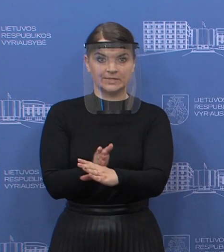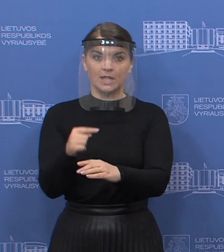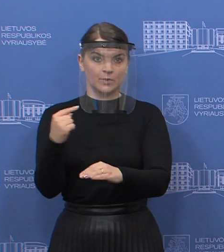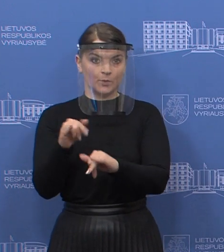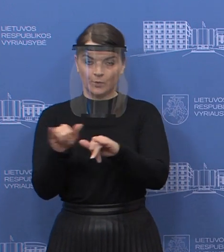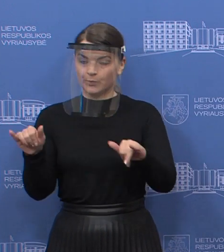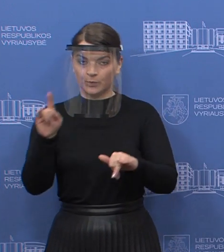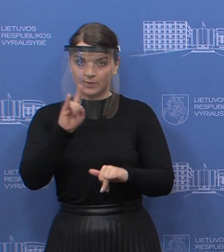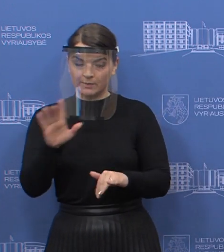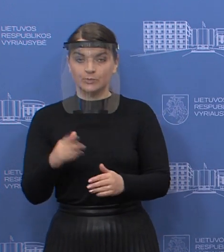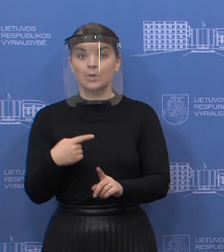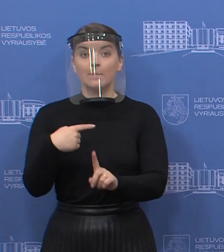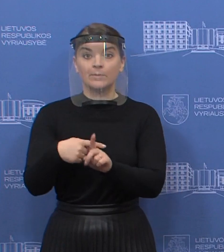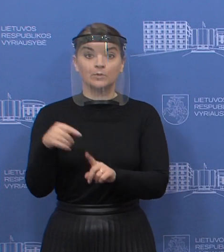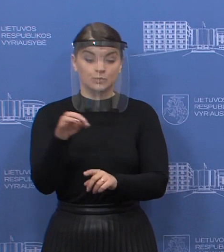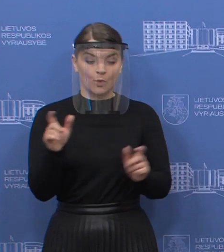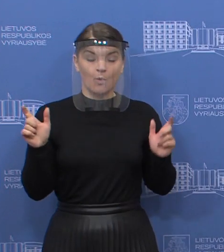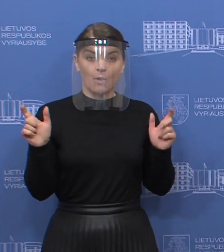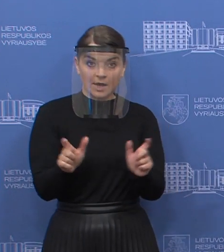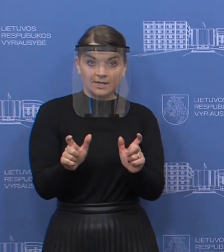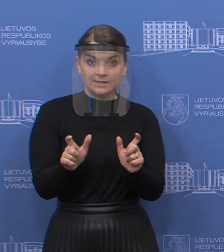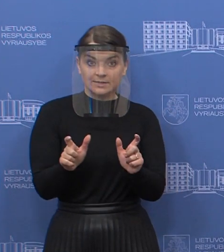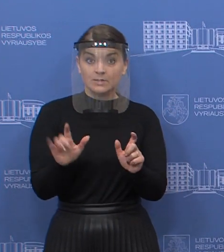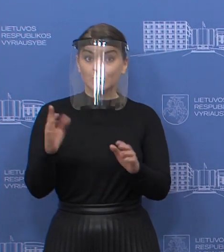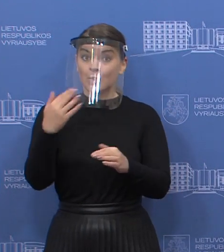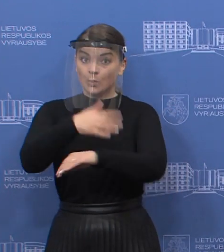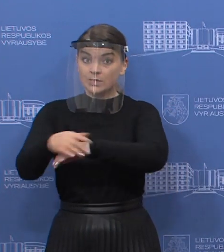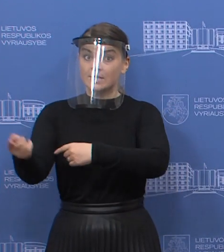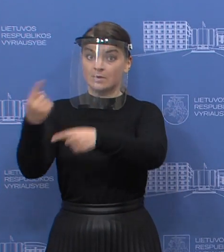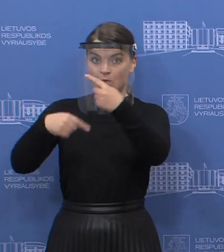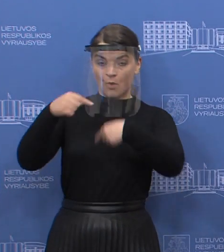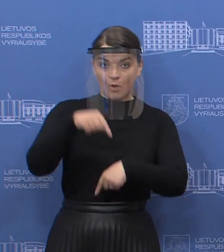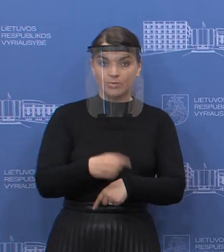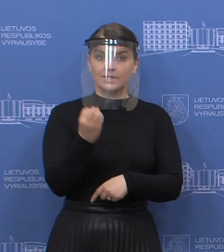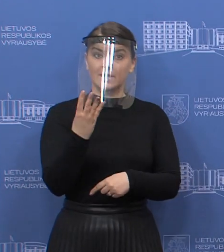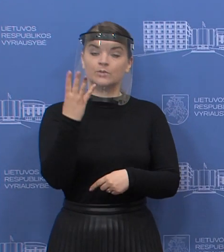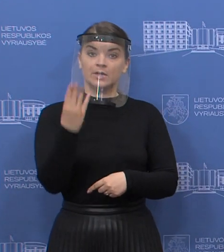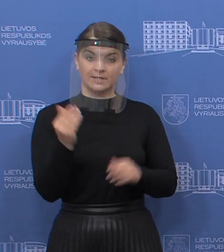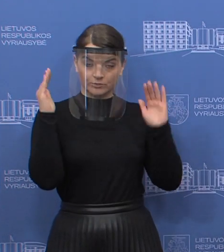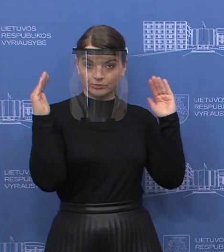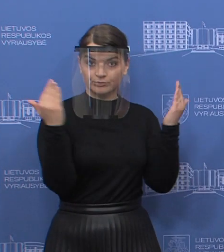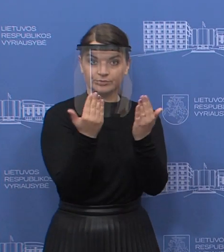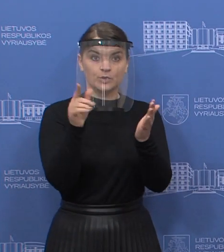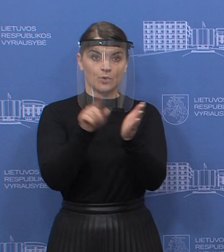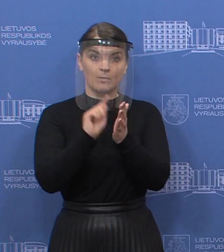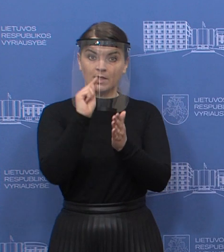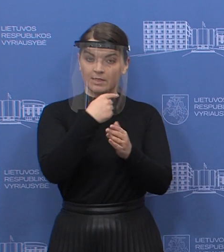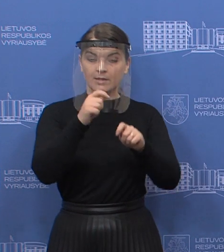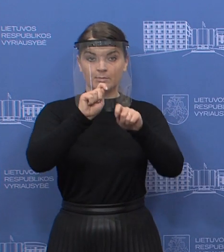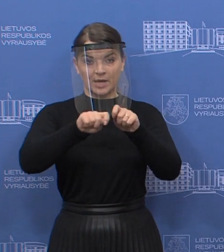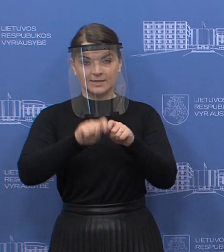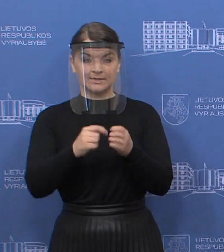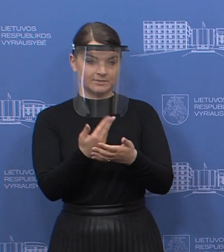patys reikalavimai dėl karantino privaloma 14 dienų, patikrinimo, testavimo, savizoliacijos, ir viso to